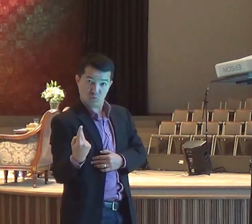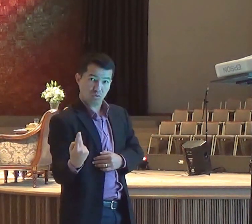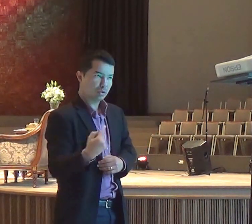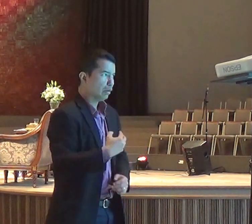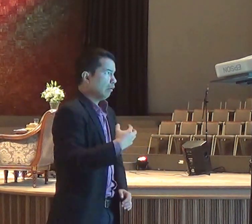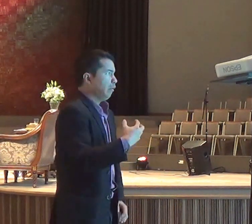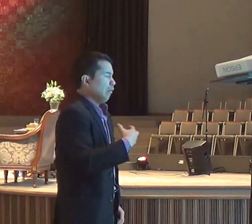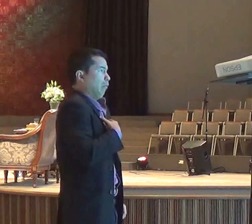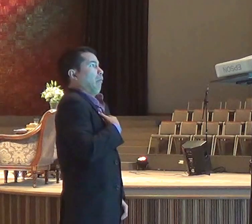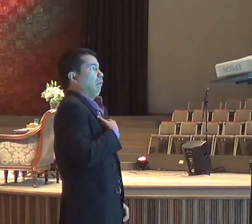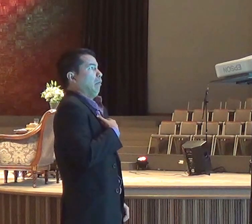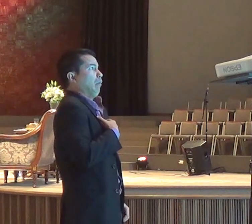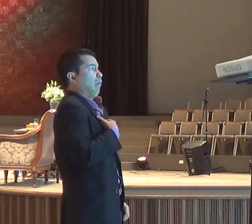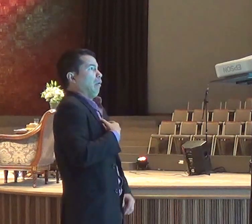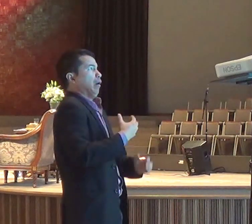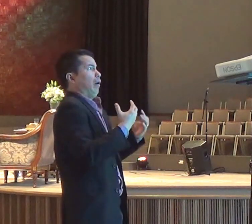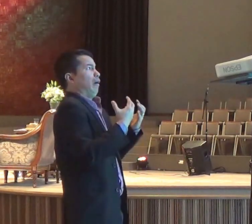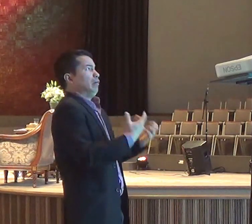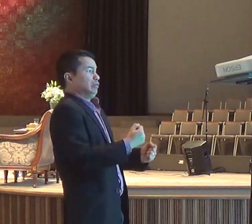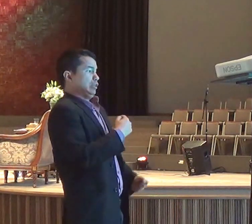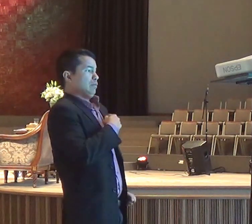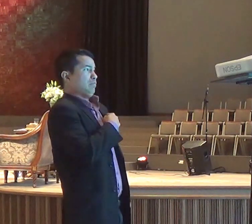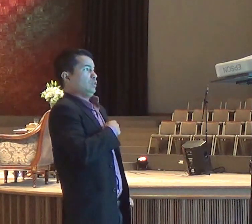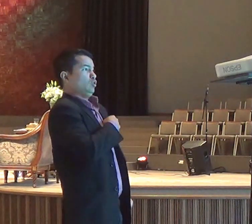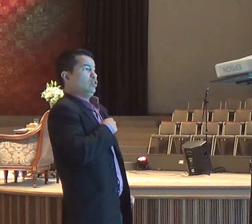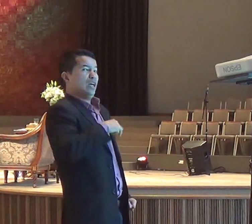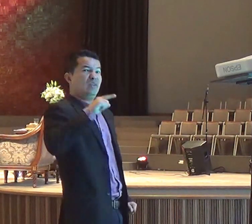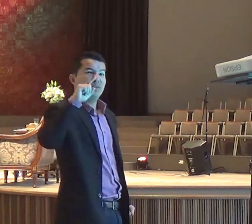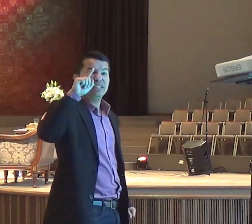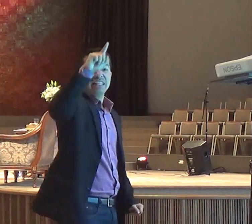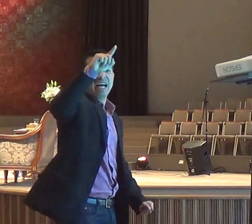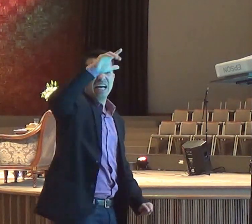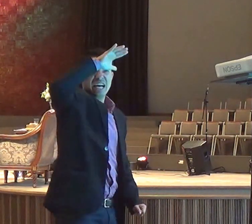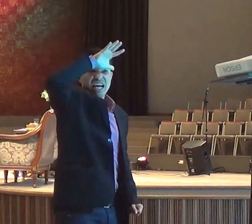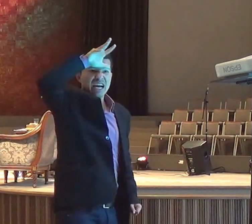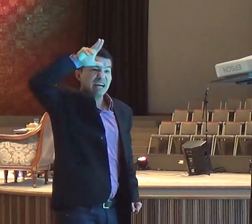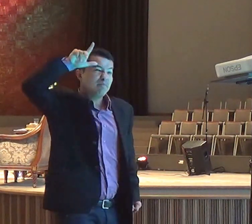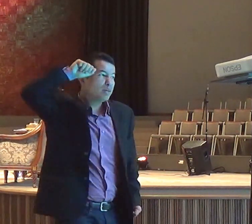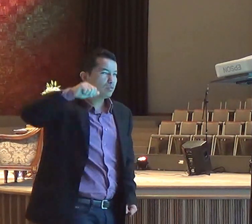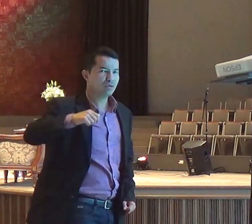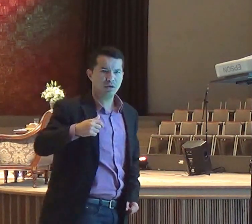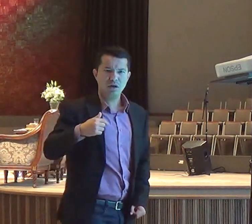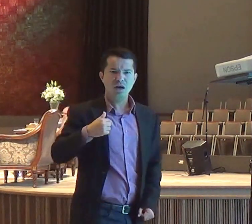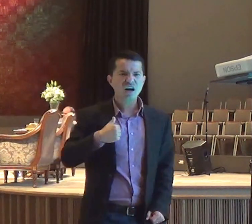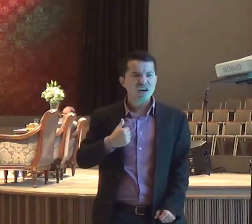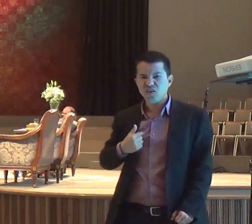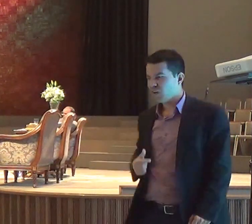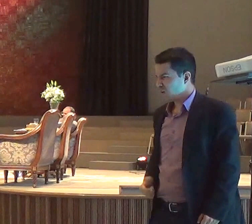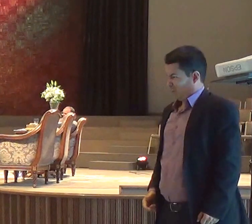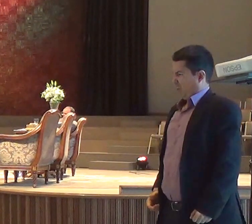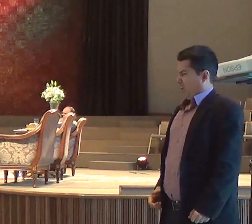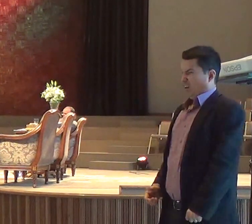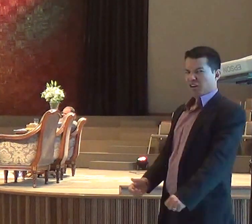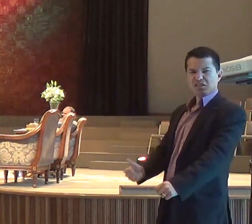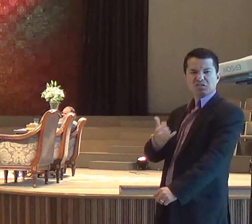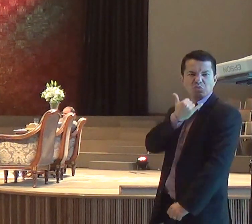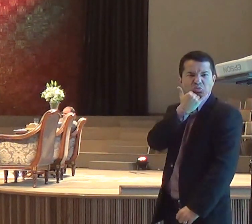chamando, e nós começamos a estudar, e agora estamos no ministério, e eu disse, mas como? Naquele tempo não tinha esse negócio,